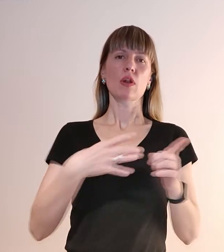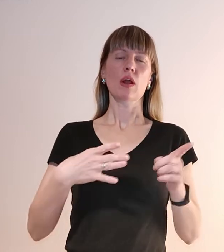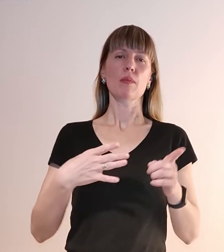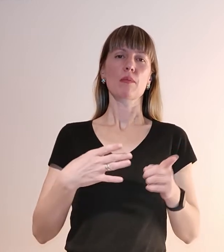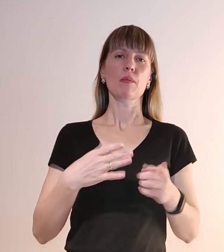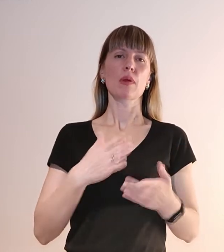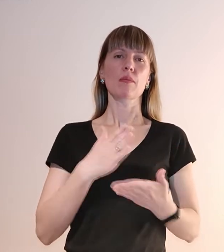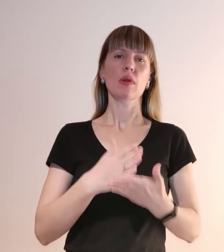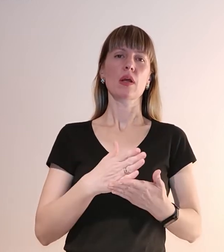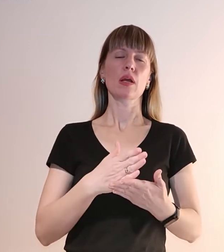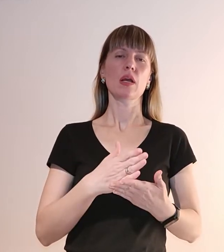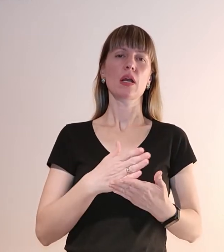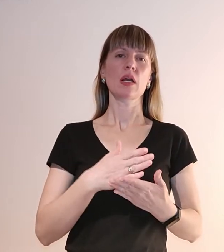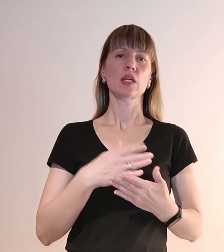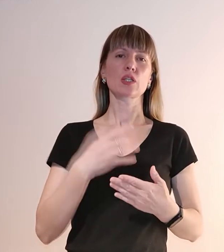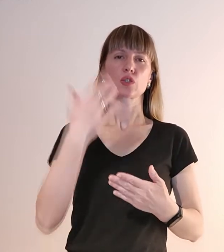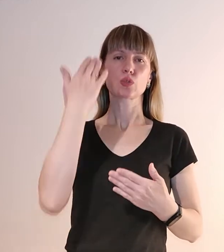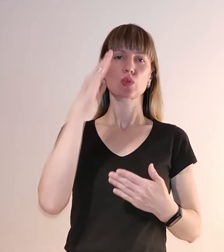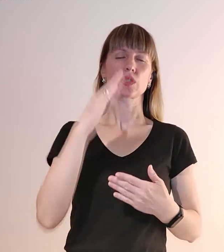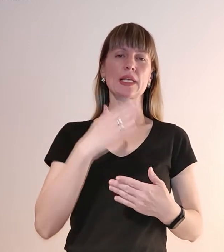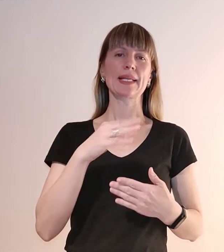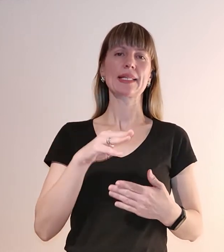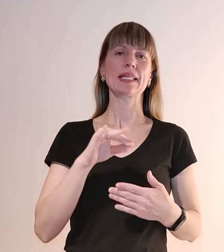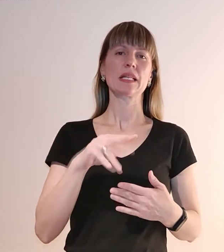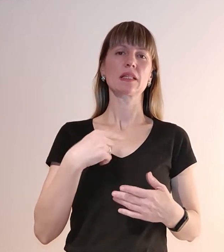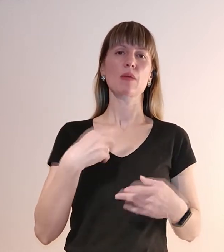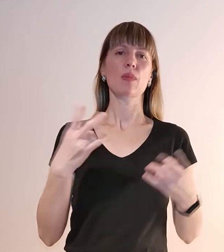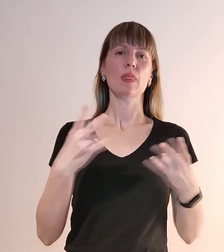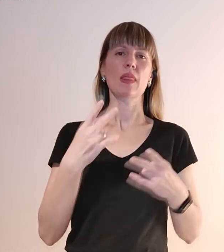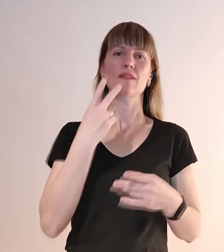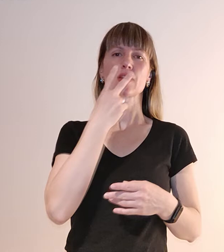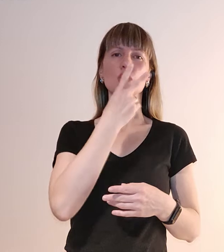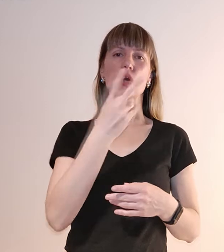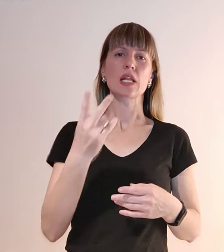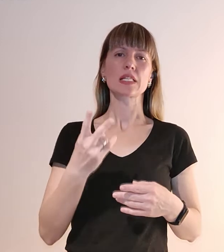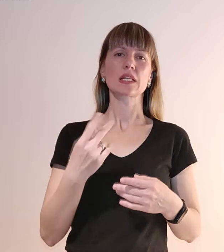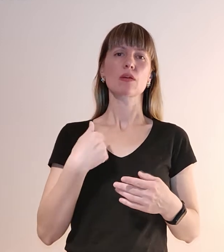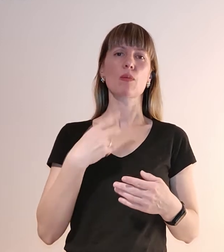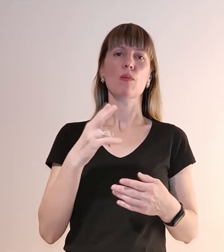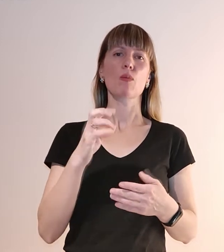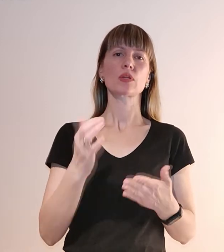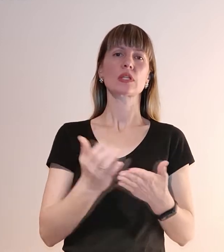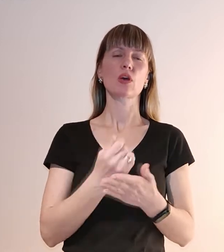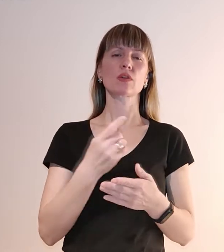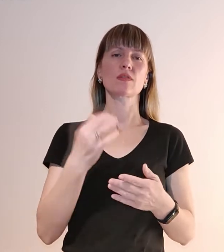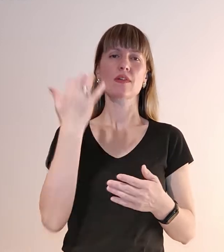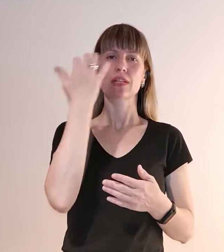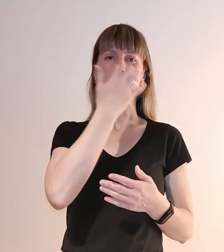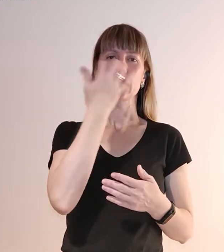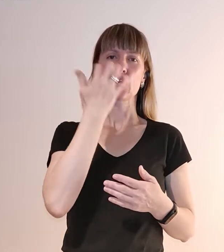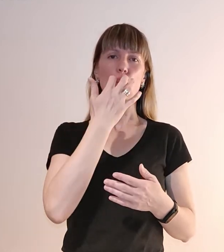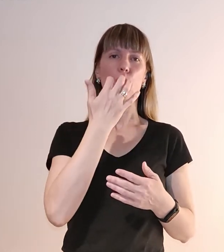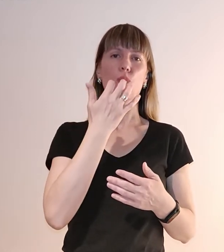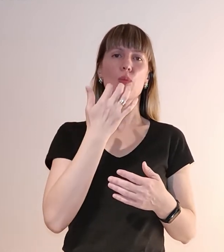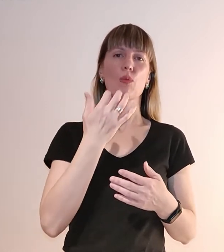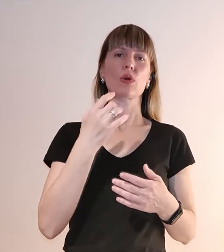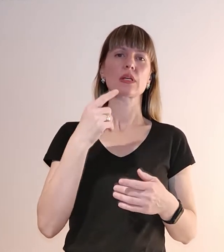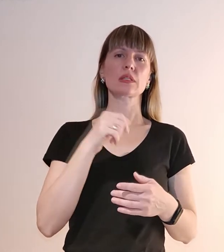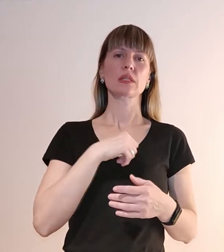наявності сторонніх тіл і нам вкрай необхідна візуалізація, бо знаходити це все вслігу, сам розуміти, дуже